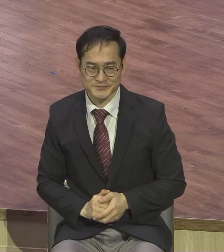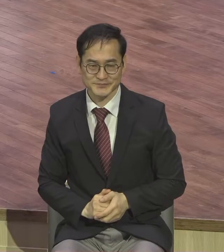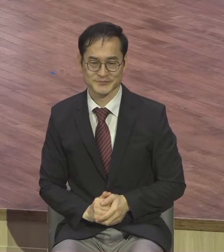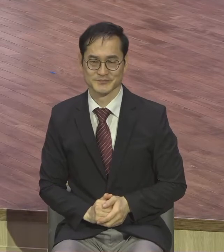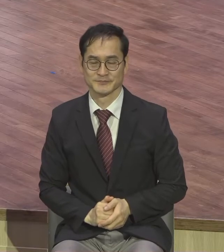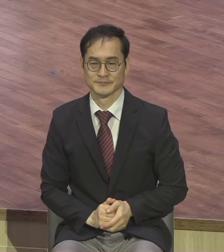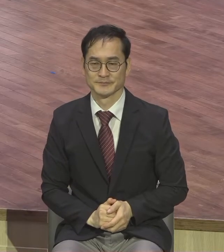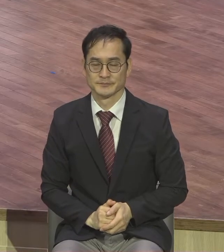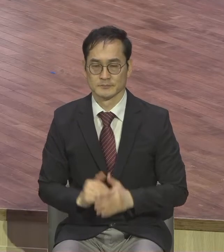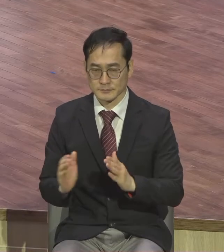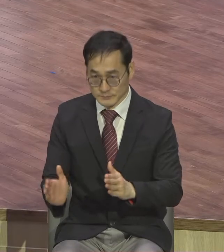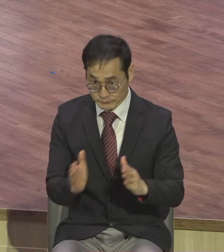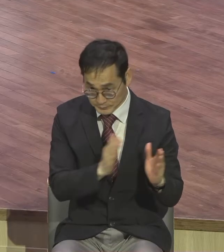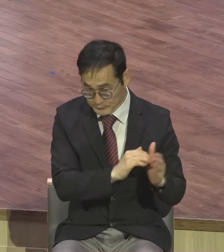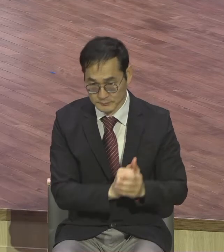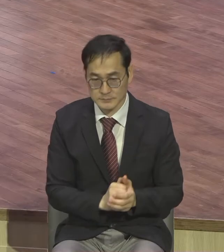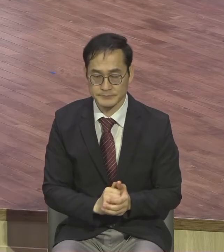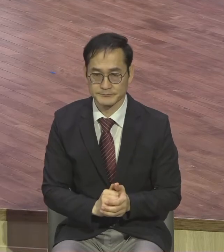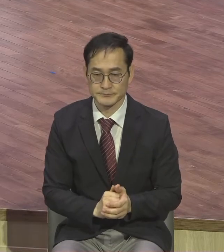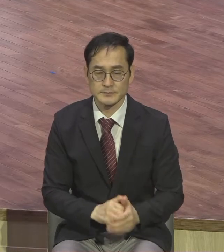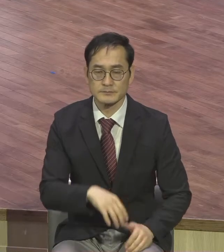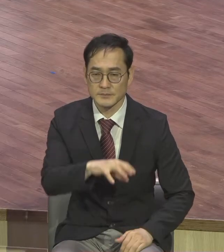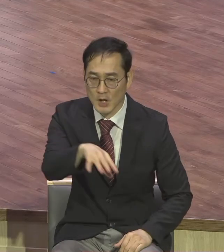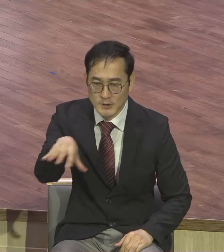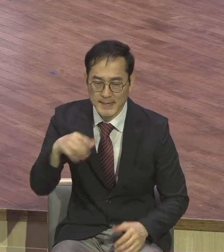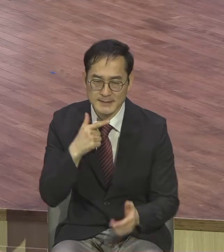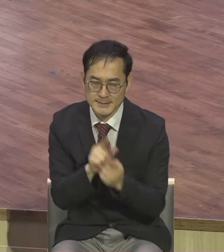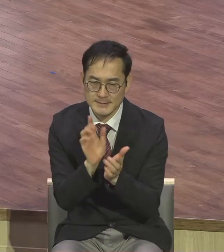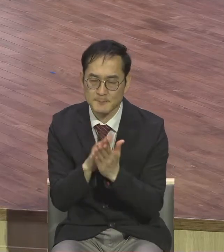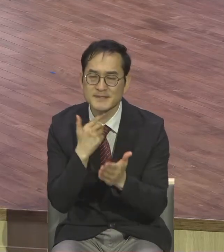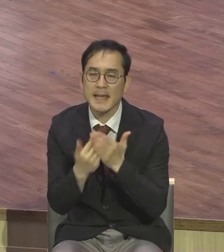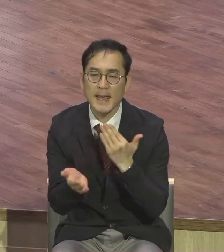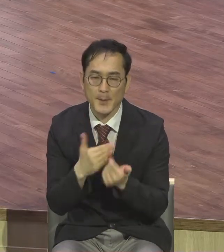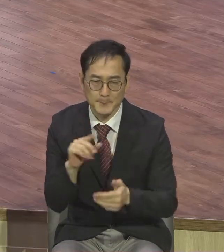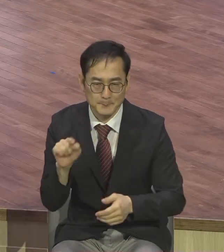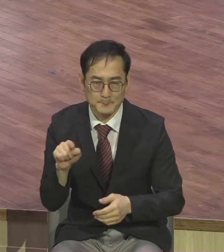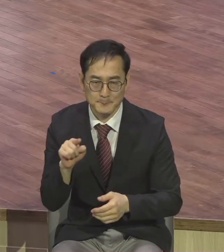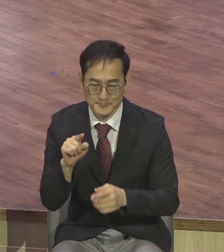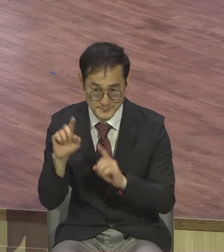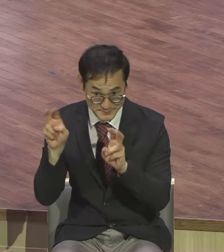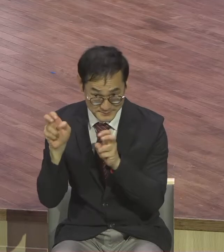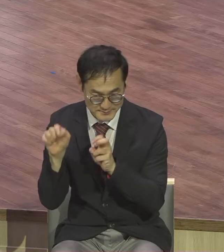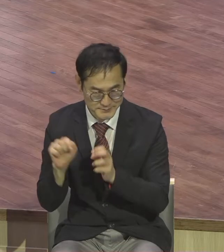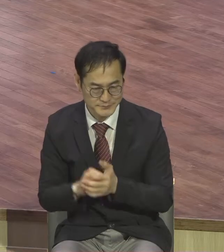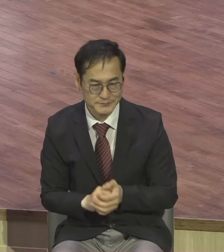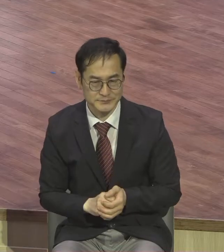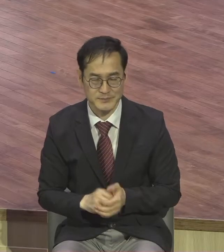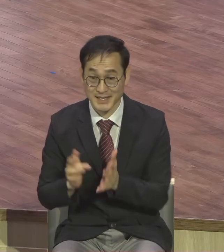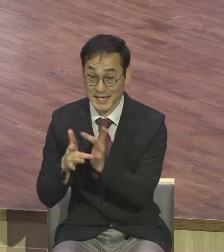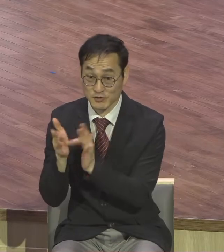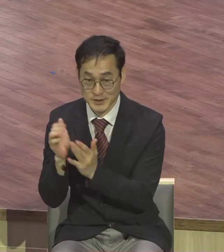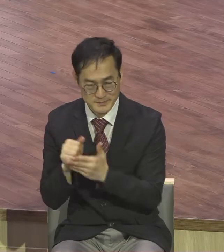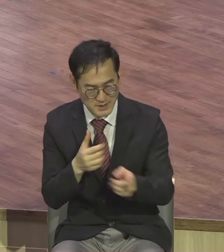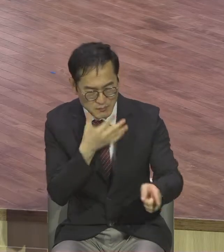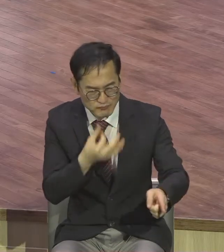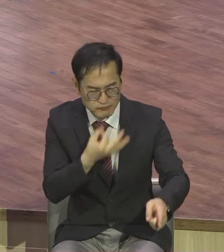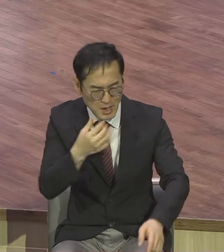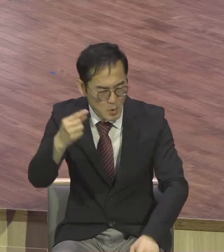지속해야 할 현장체험입니다 13절입니다 화 있을진적 외식하는 세관들과 발샌들이요 너희는